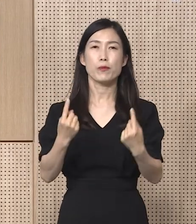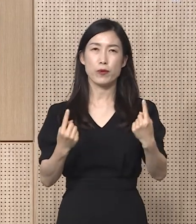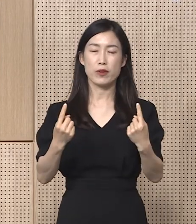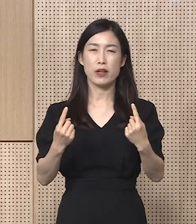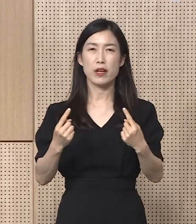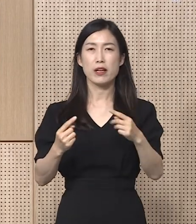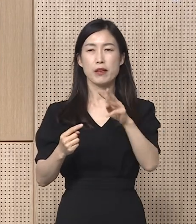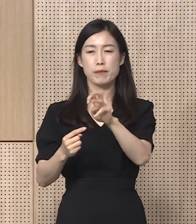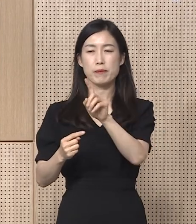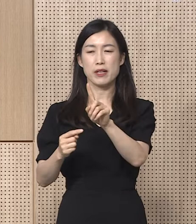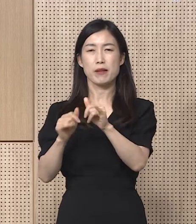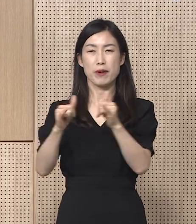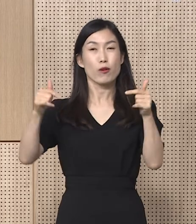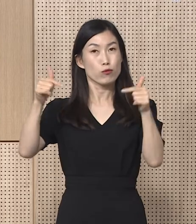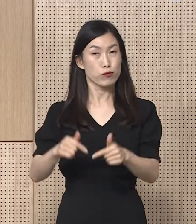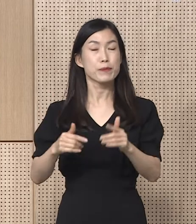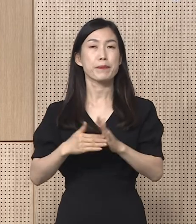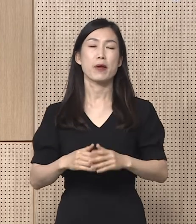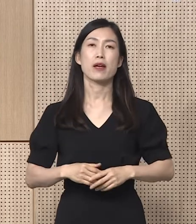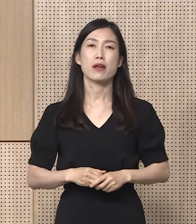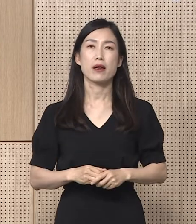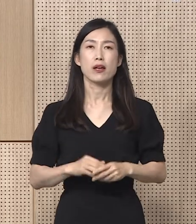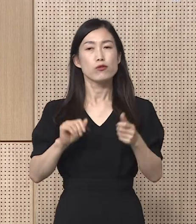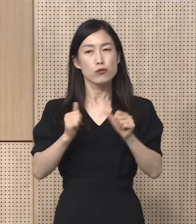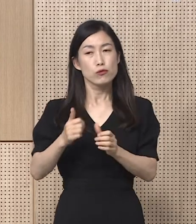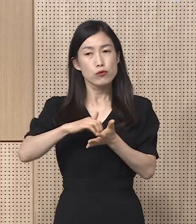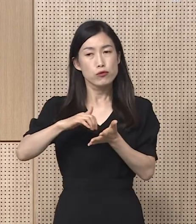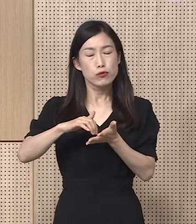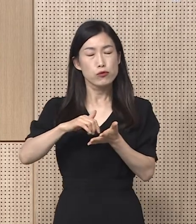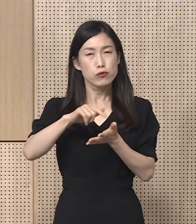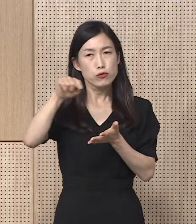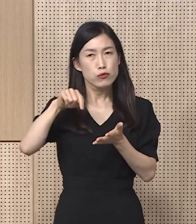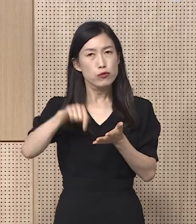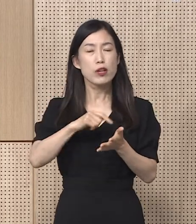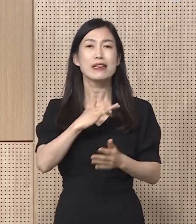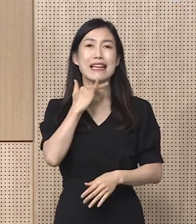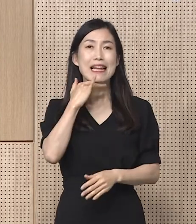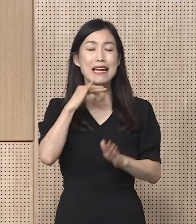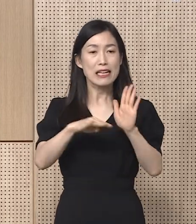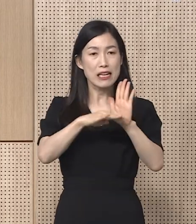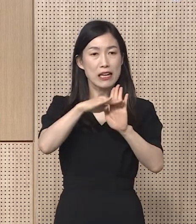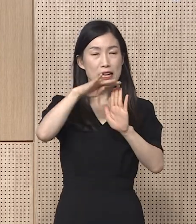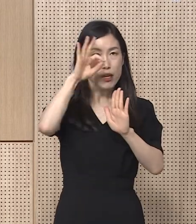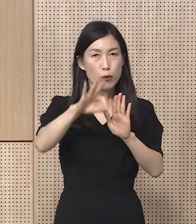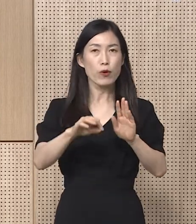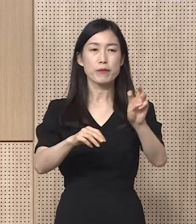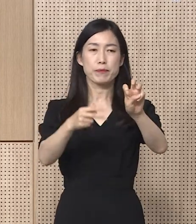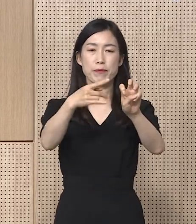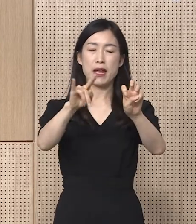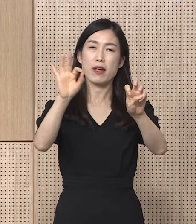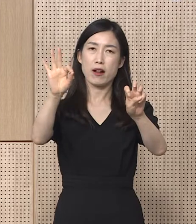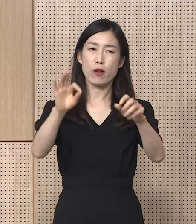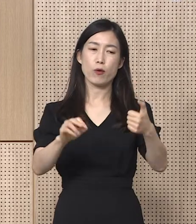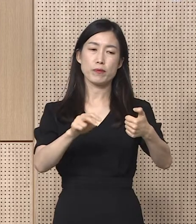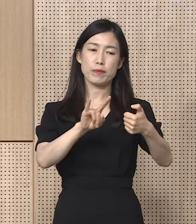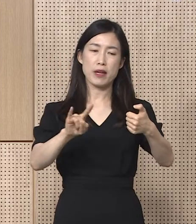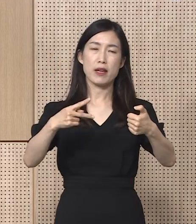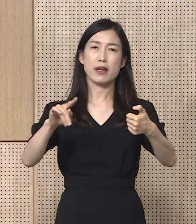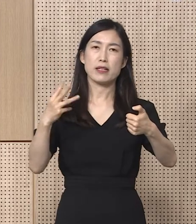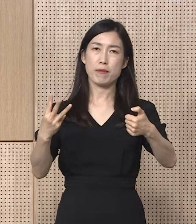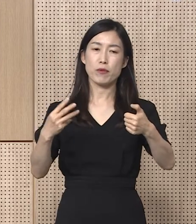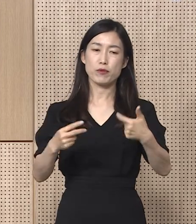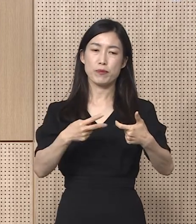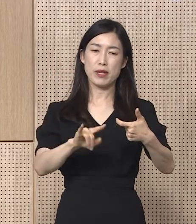31명 감소했습니다. 사망자의 연령별 현황을 보면 30대 1명 50대 3명